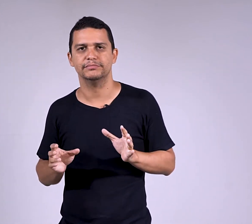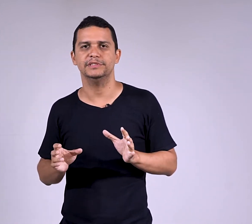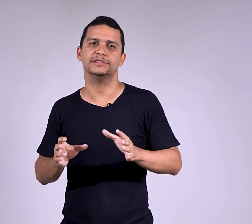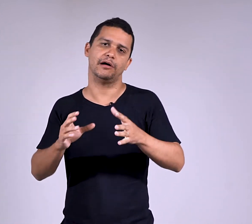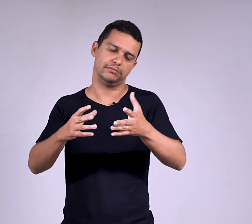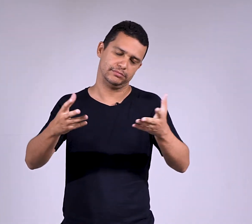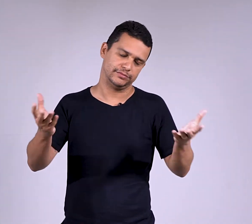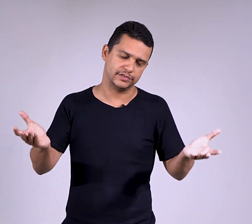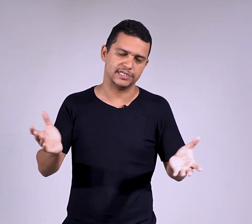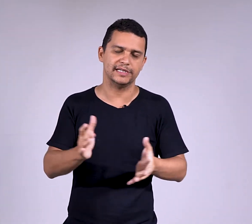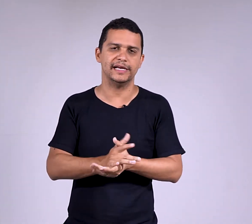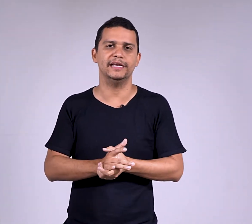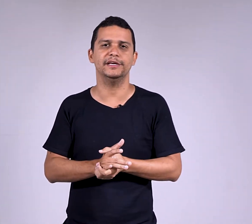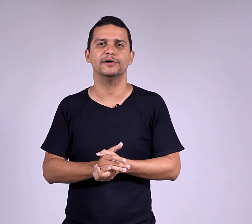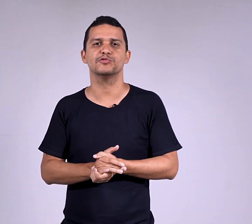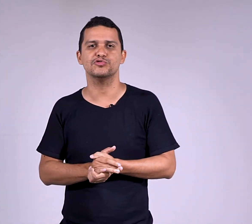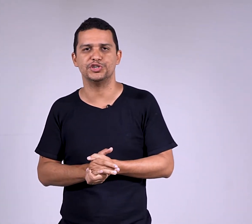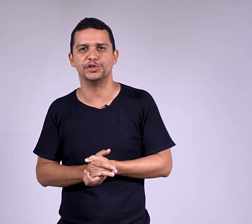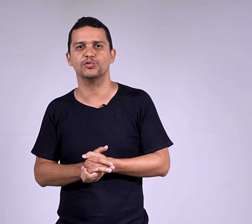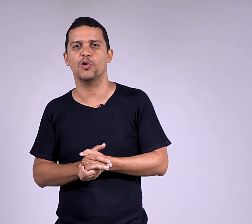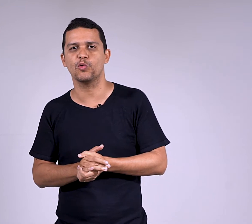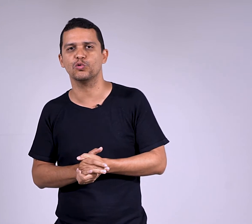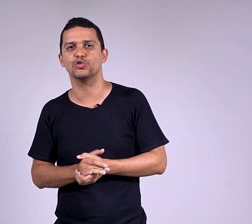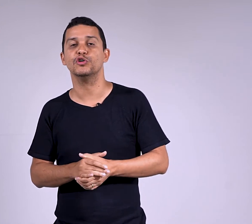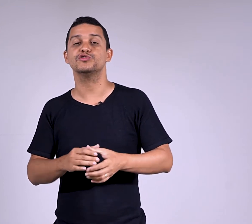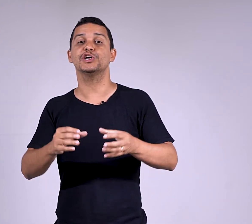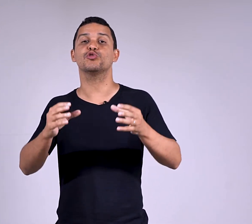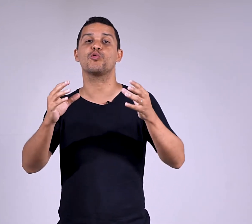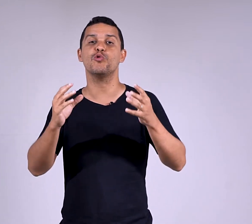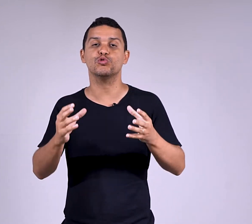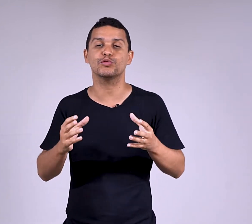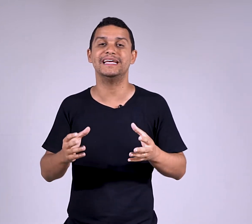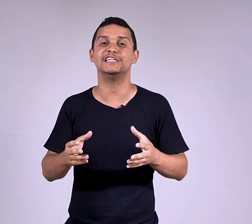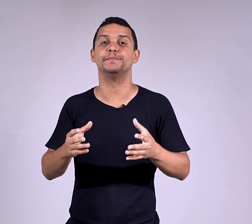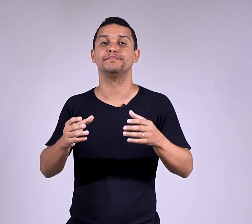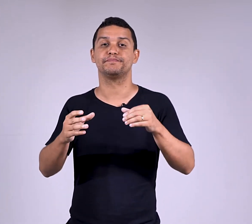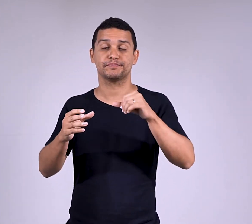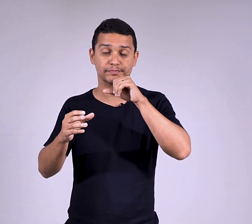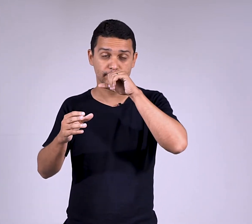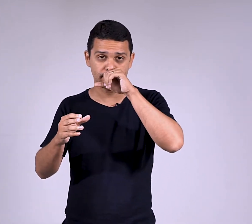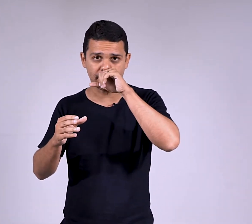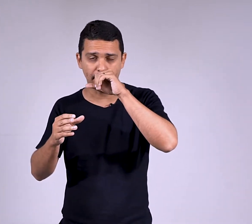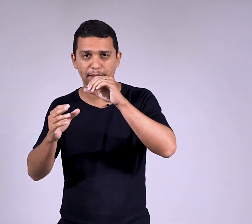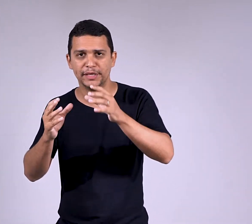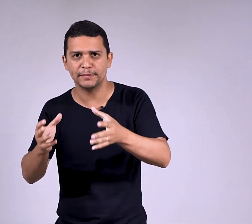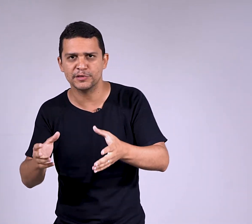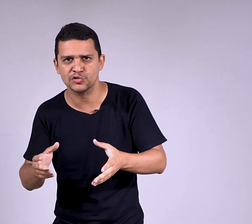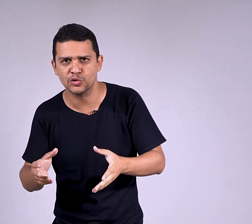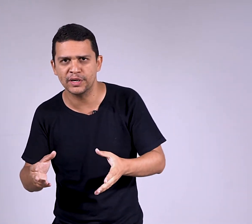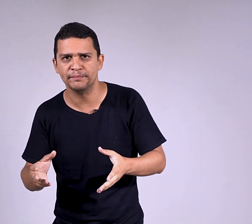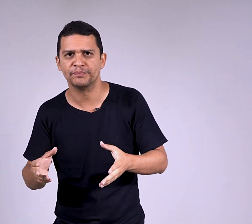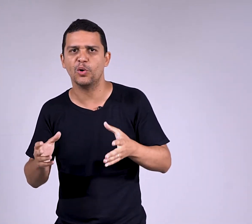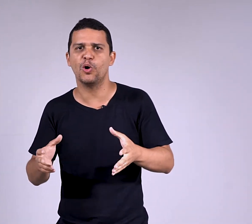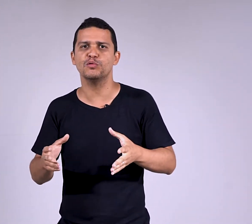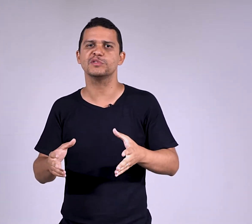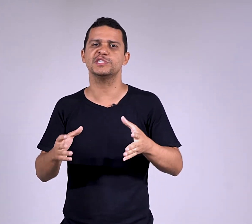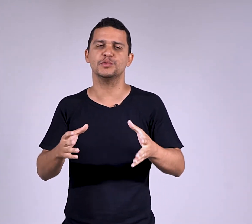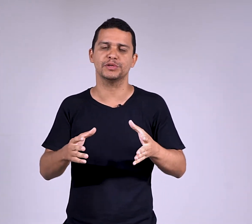Então, você tem ali o sujeito oculto. O sujeito oculto, ele é de primeira pessoa ou segunda